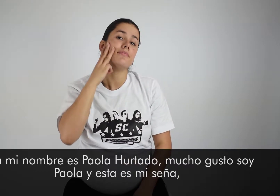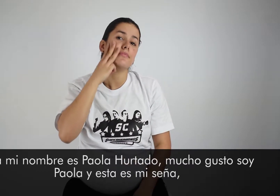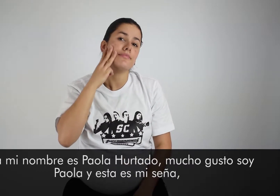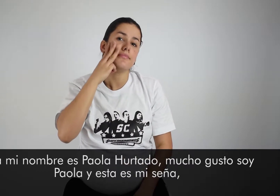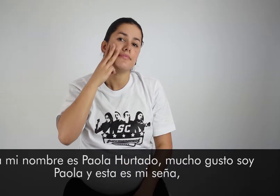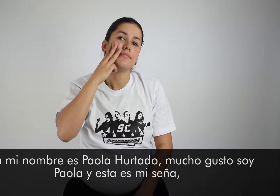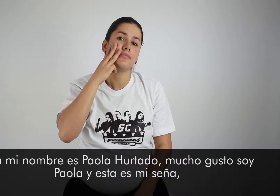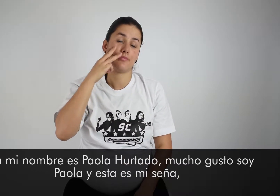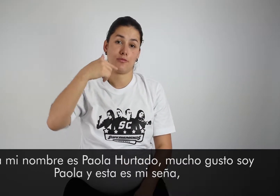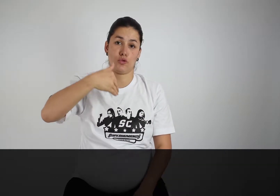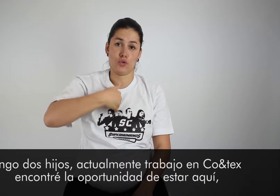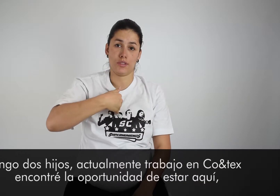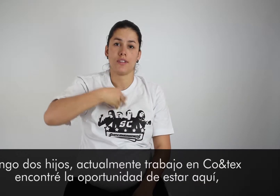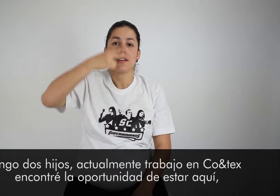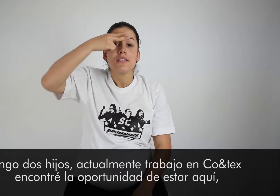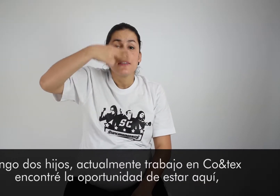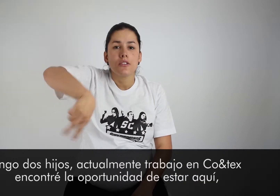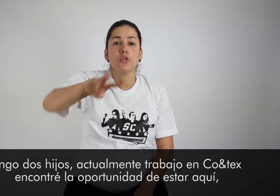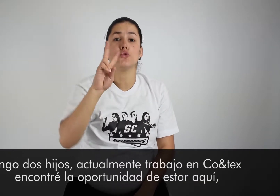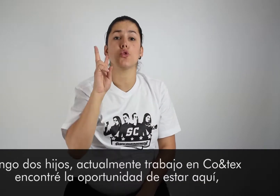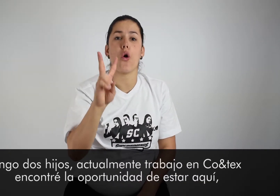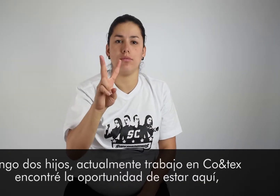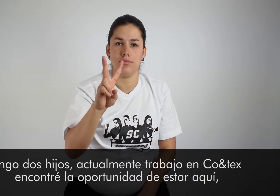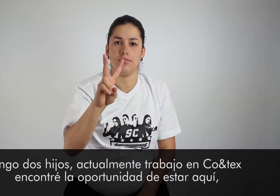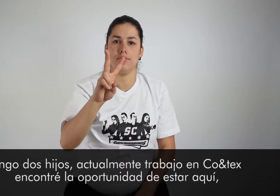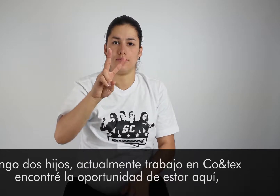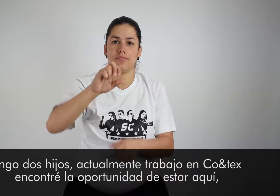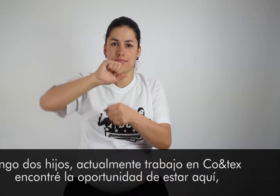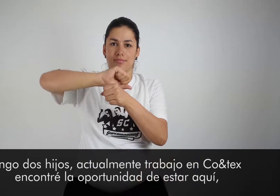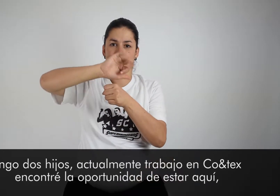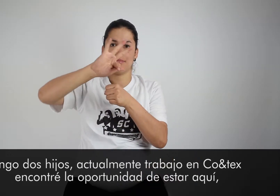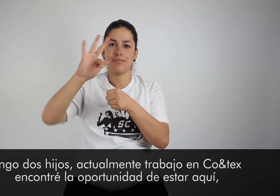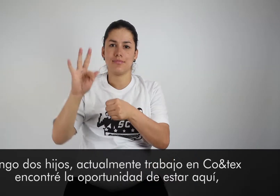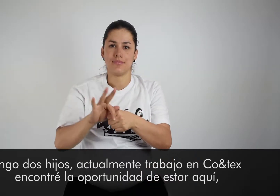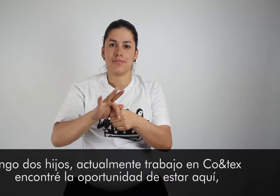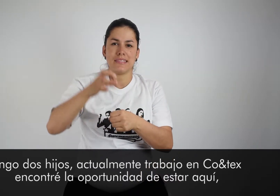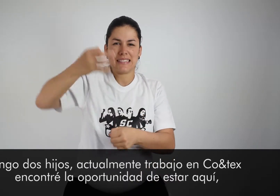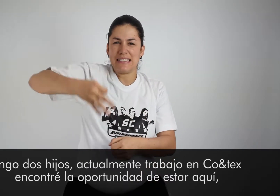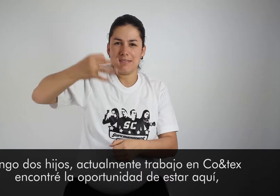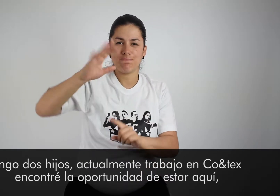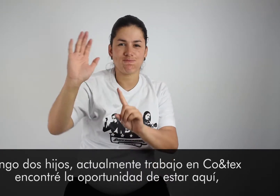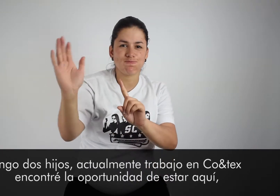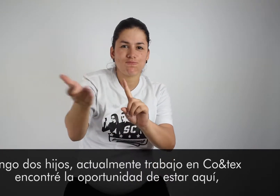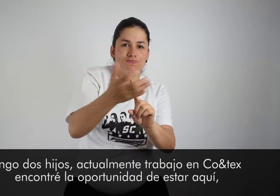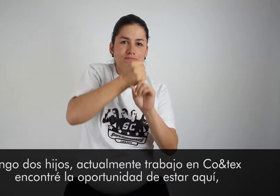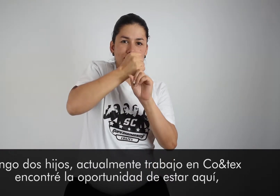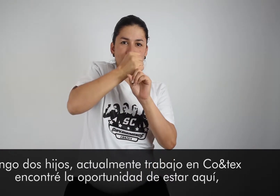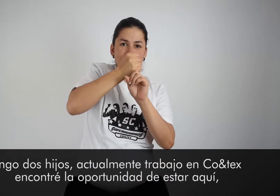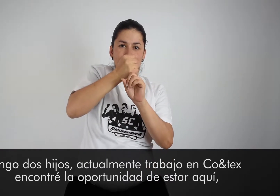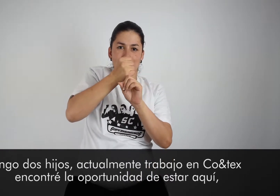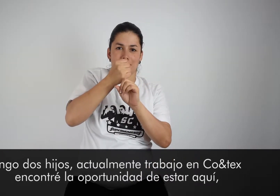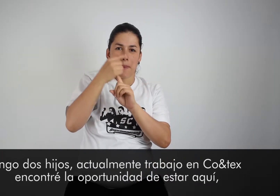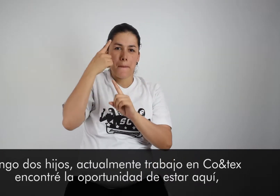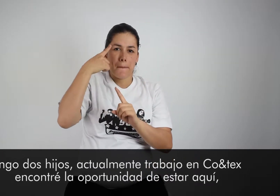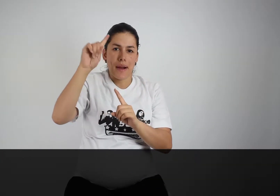seña. Tengo dos hijos, actualmente trabajo en Coitex, encontré la oportunidad de estar aquí,